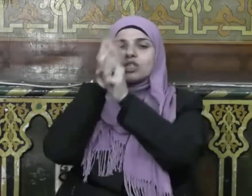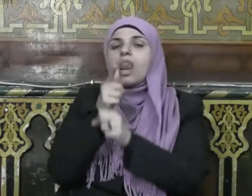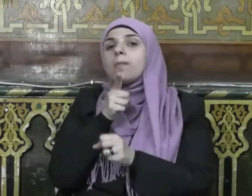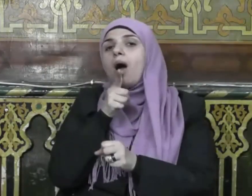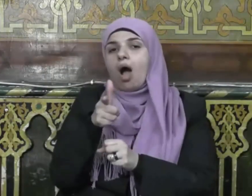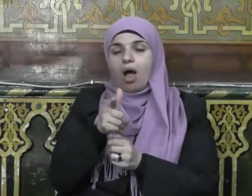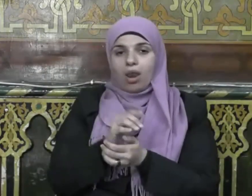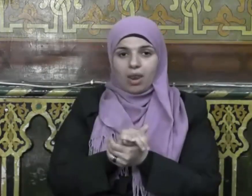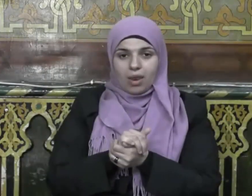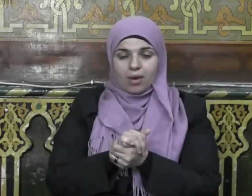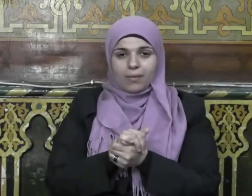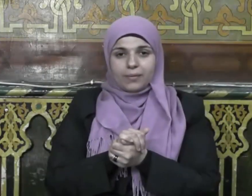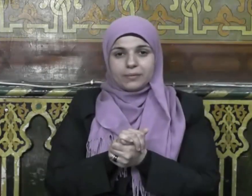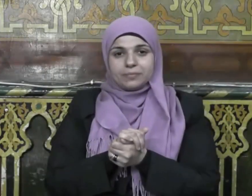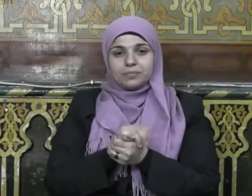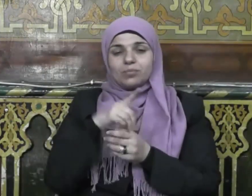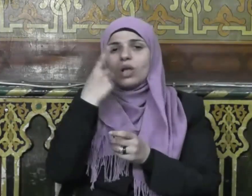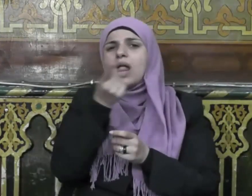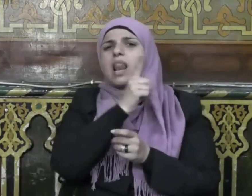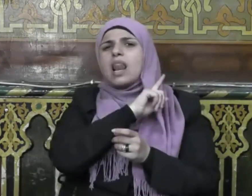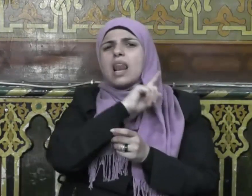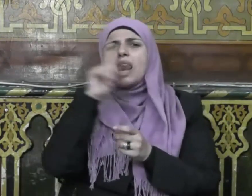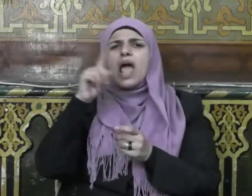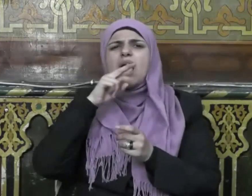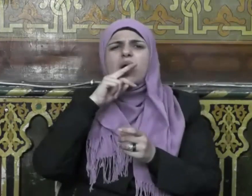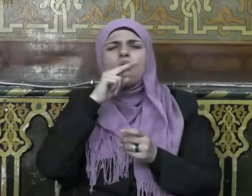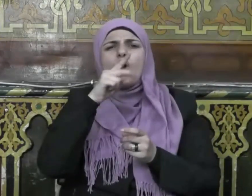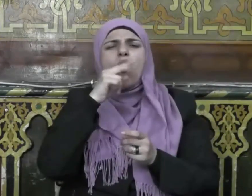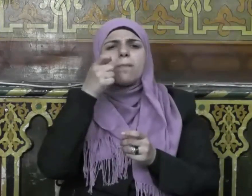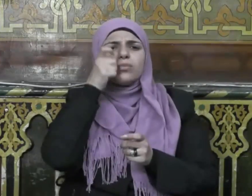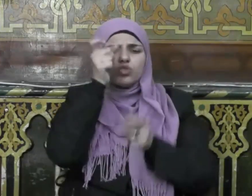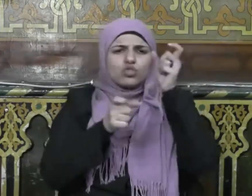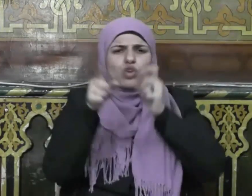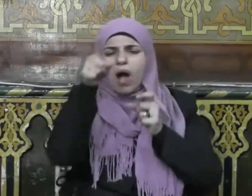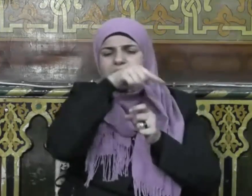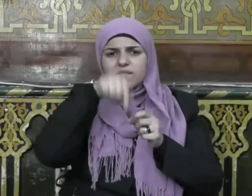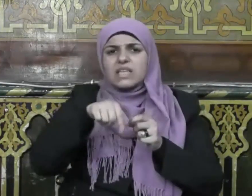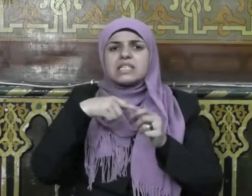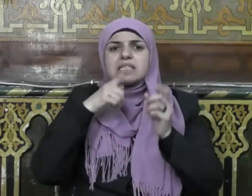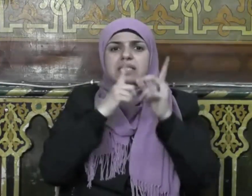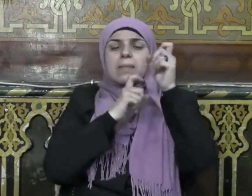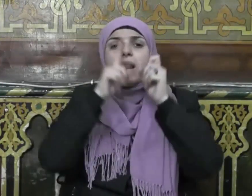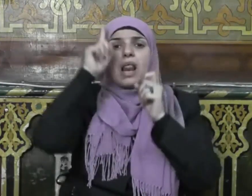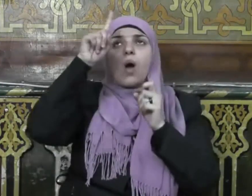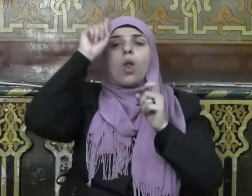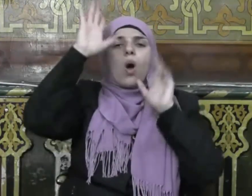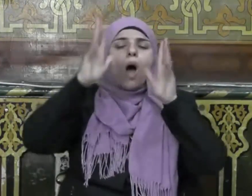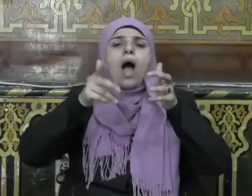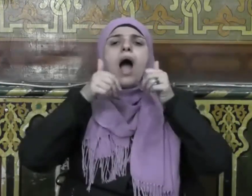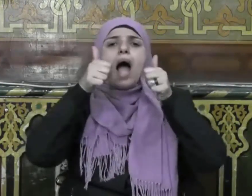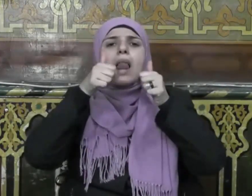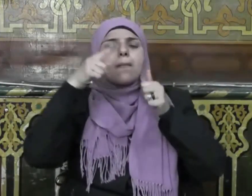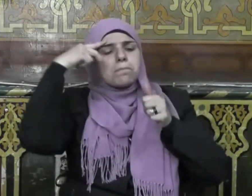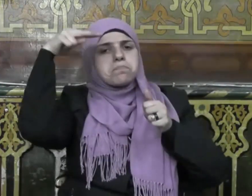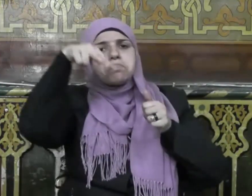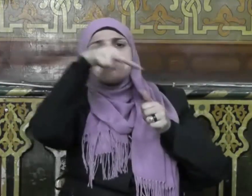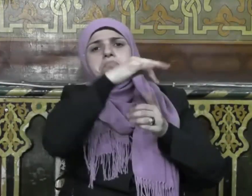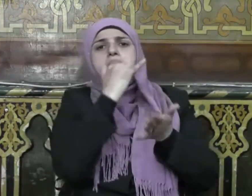الله عليه وسلم لا يكلم أحد في سبيل الله والله أعلم بمن يكلم في